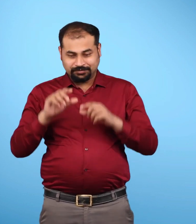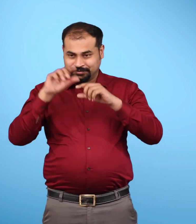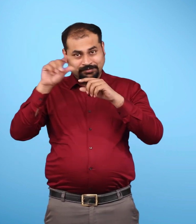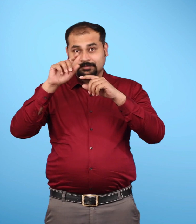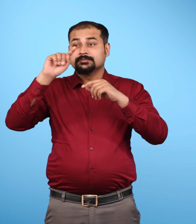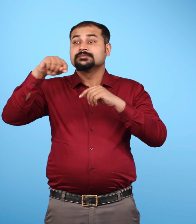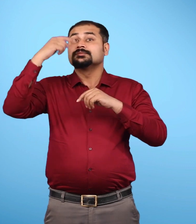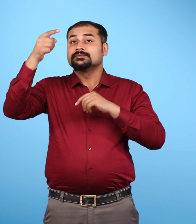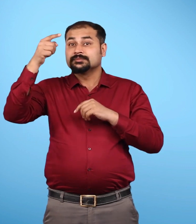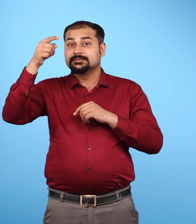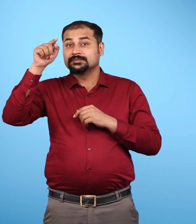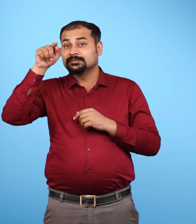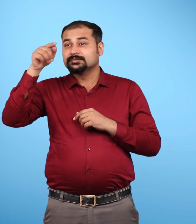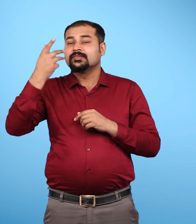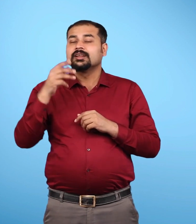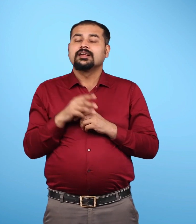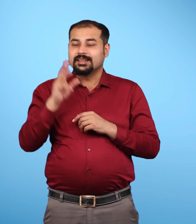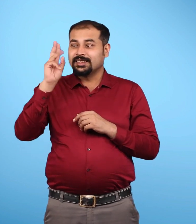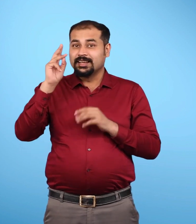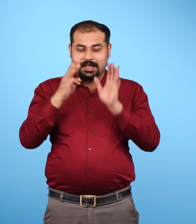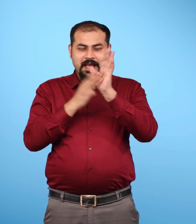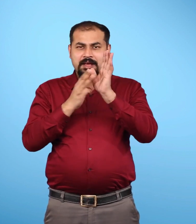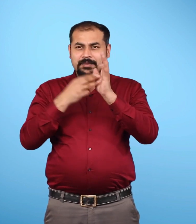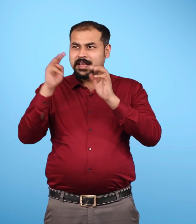इसी प्रकार आयन मंडल या मध्य मंडल के बीच में